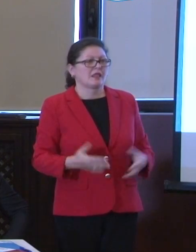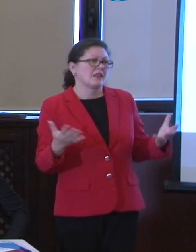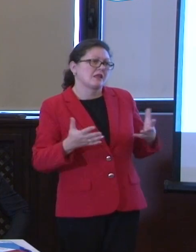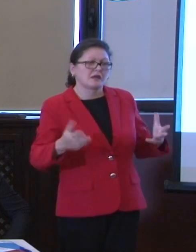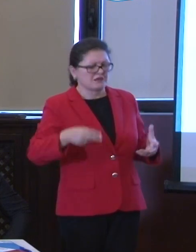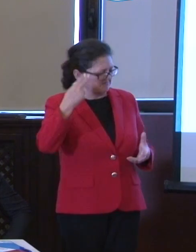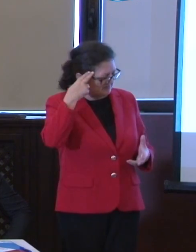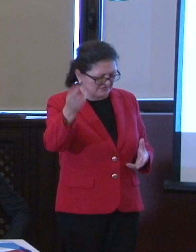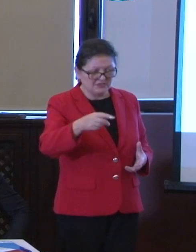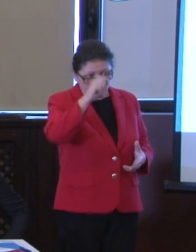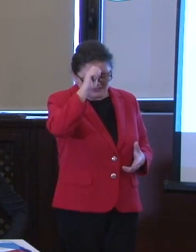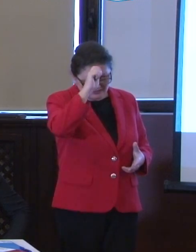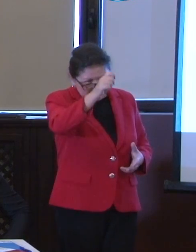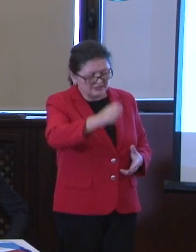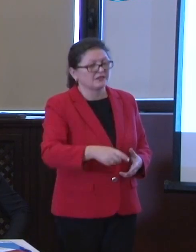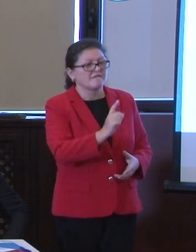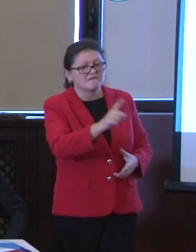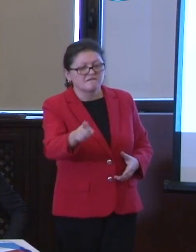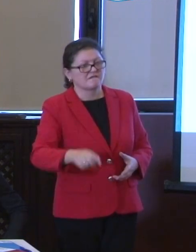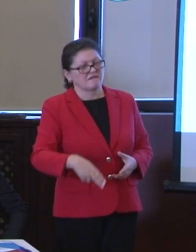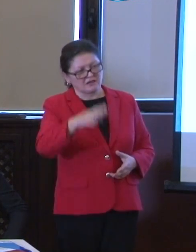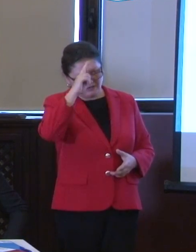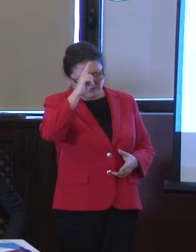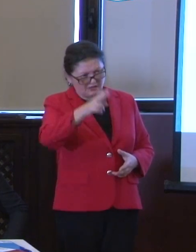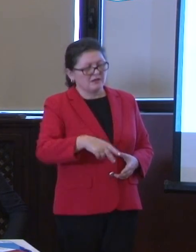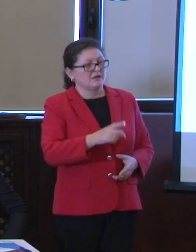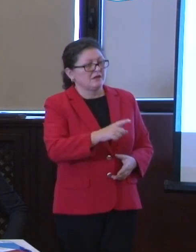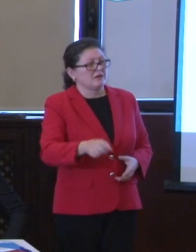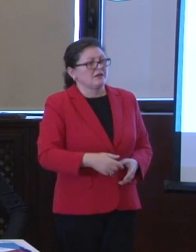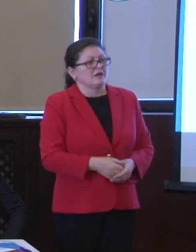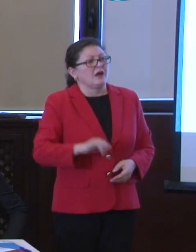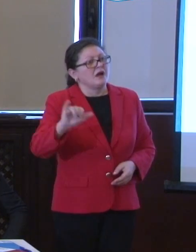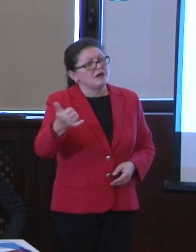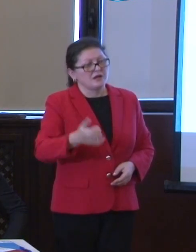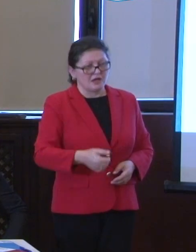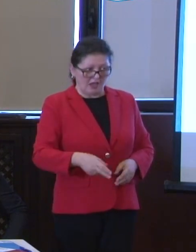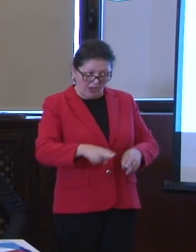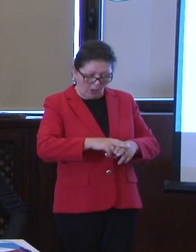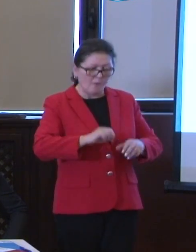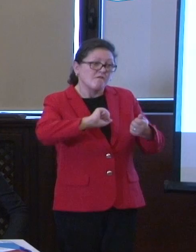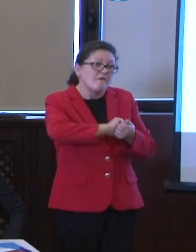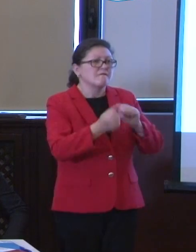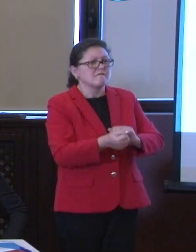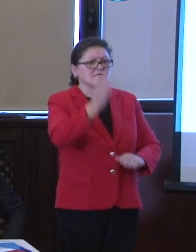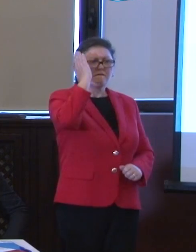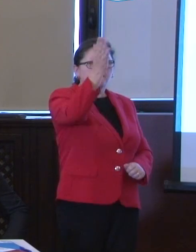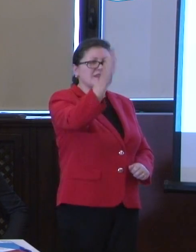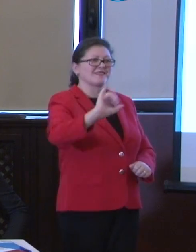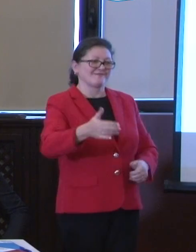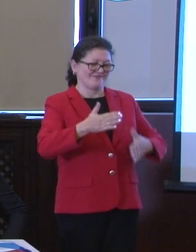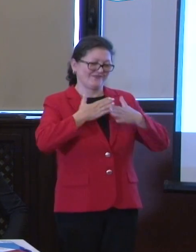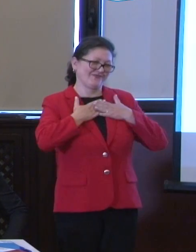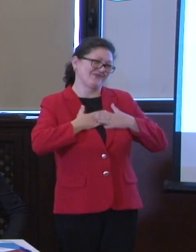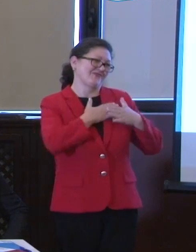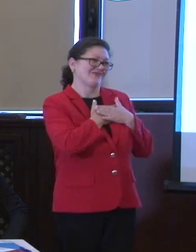respecte fiecare cetățean în parte și tenacitatea cu care mergeți mai departe. Și nu în ultimul rând dragostea pentru viață pe care o